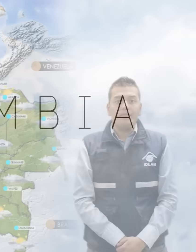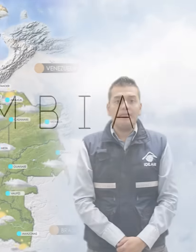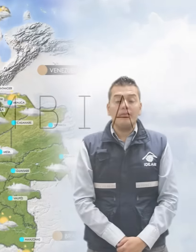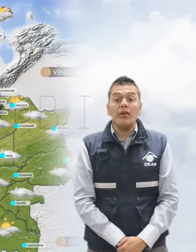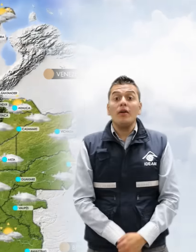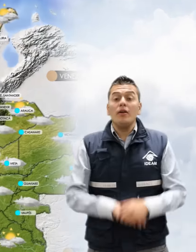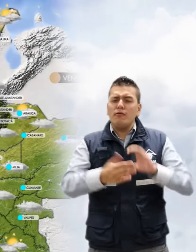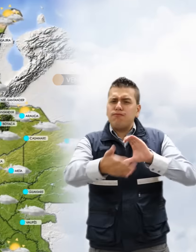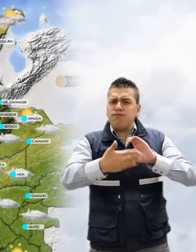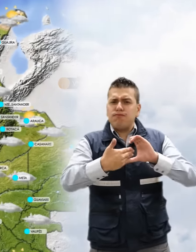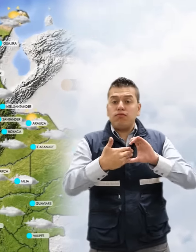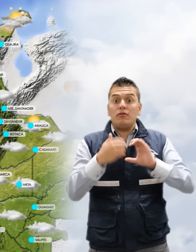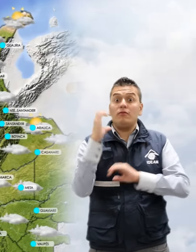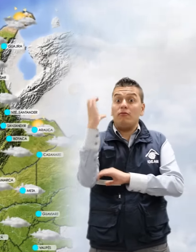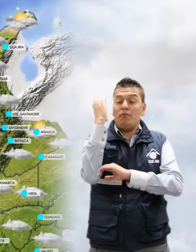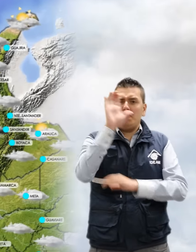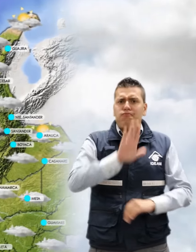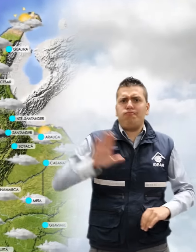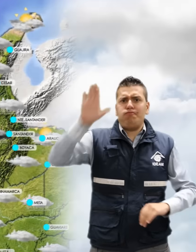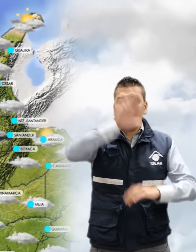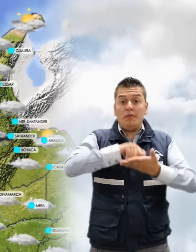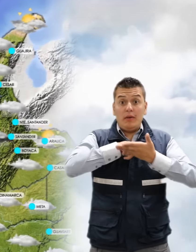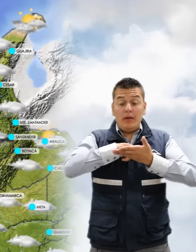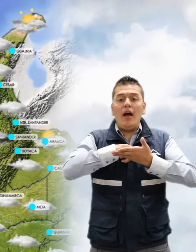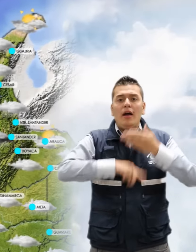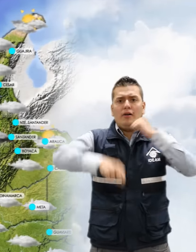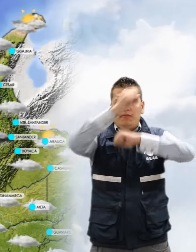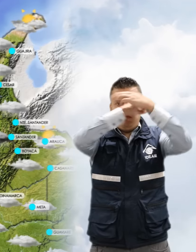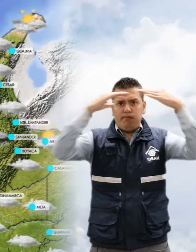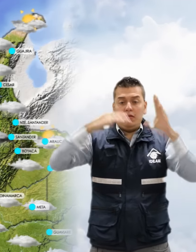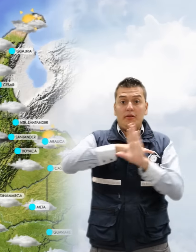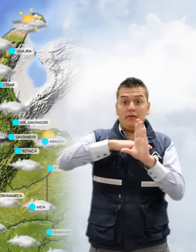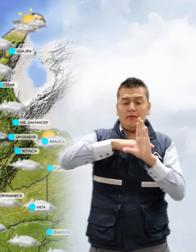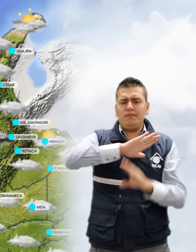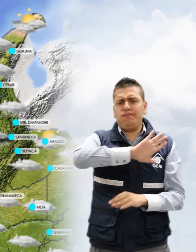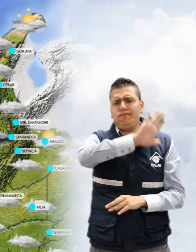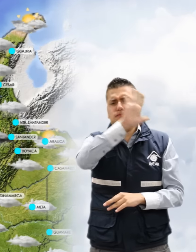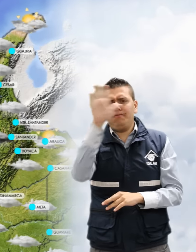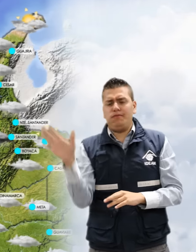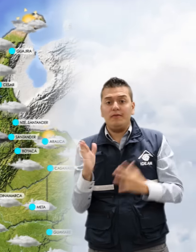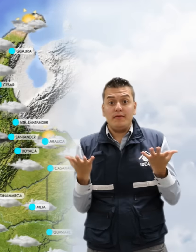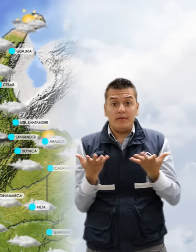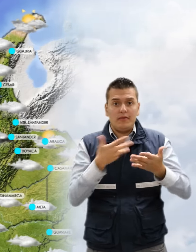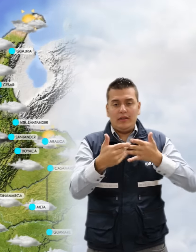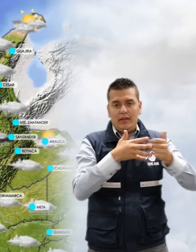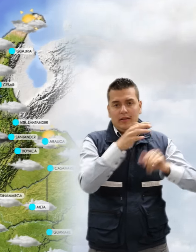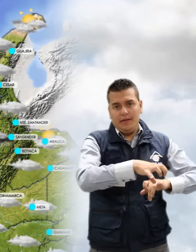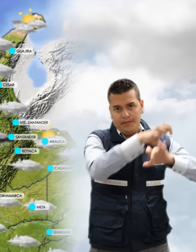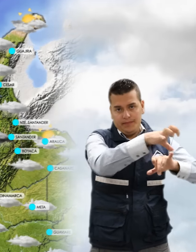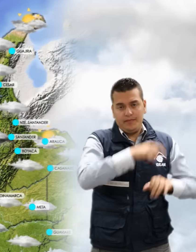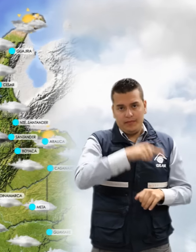El pronóstico a nivel nacional nos muestra que se presentará cielo parcialmente cubierto en sectores de San Andrés y